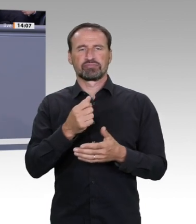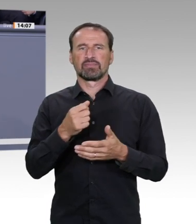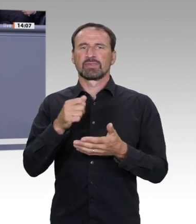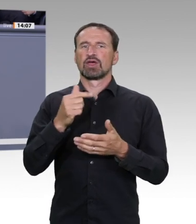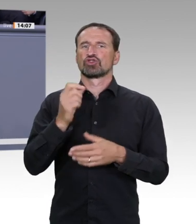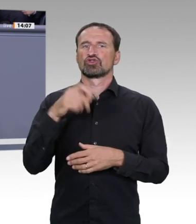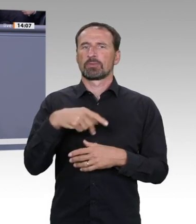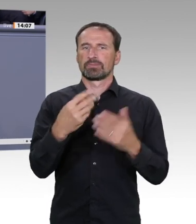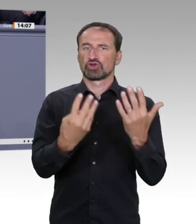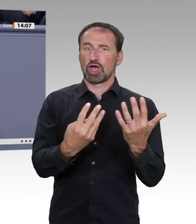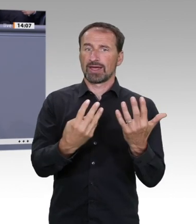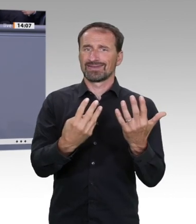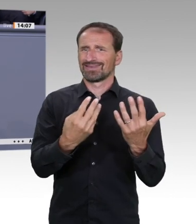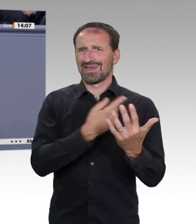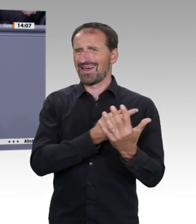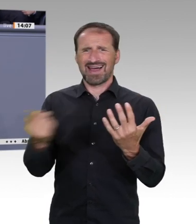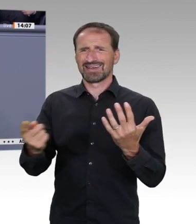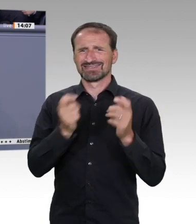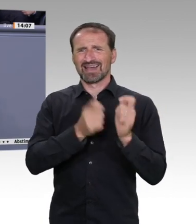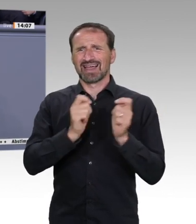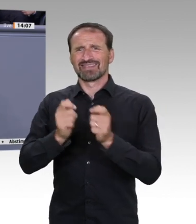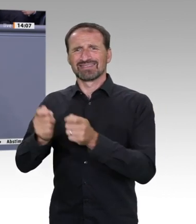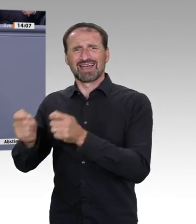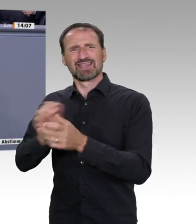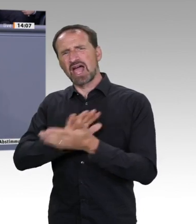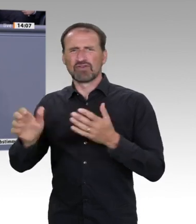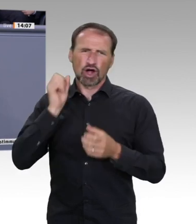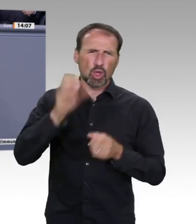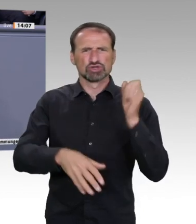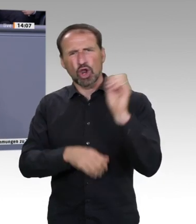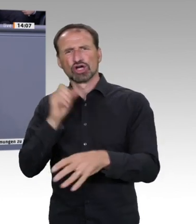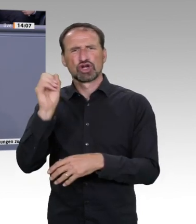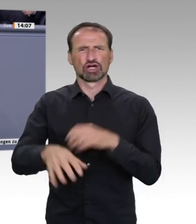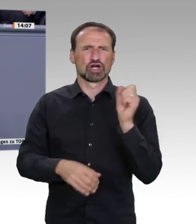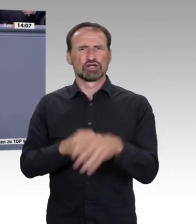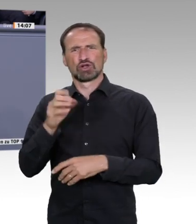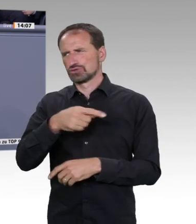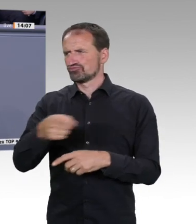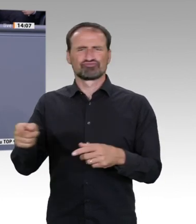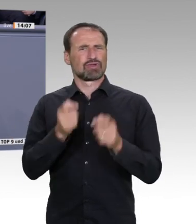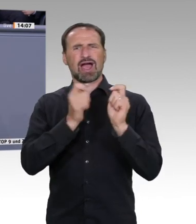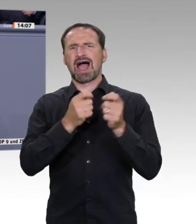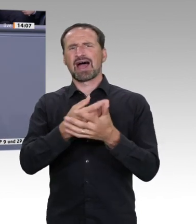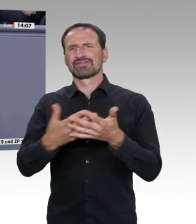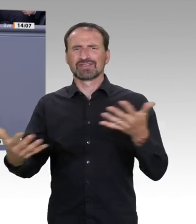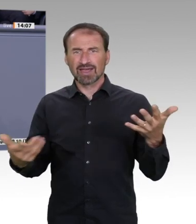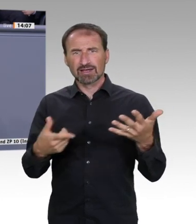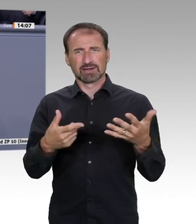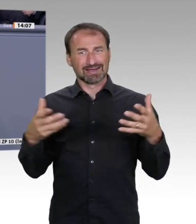Abseits. Kleine Länder wie Estland sind seit vielen Jahren digitale Vorreiter. In Dänemark